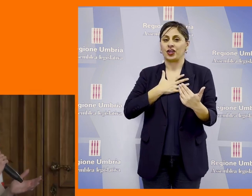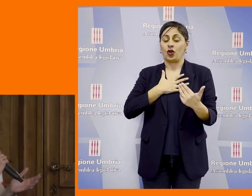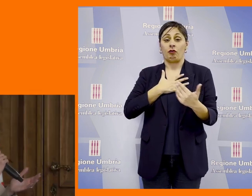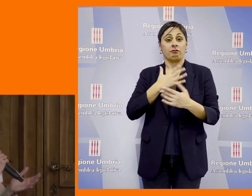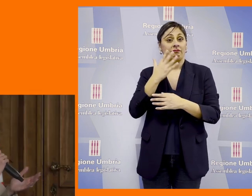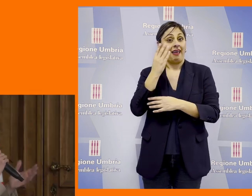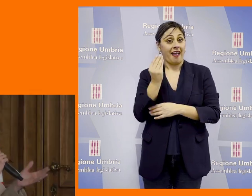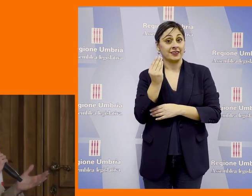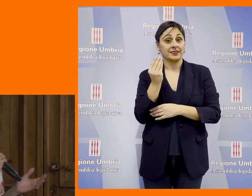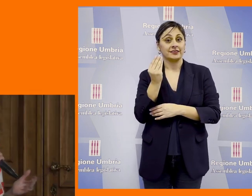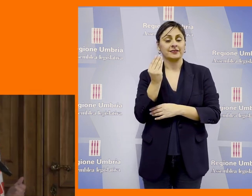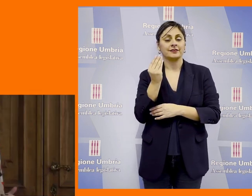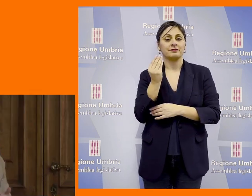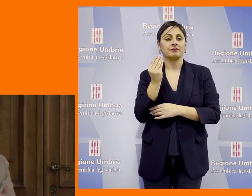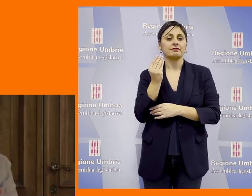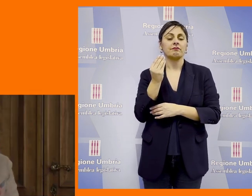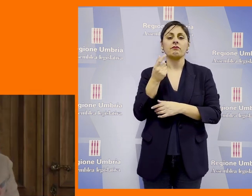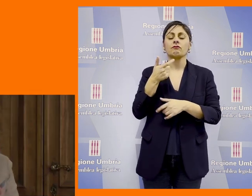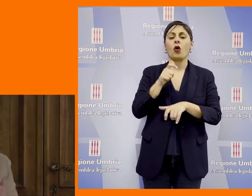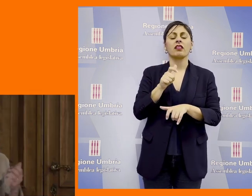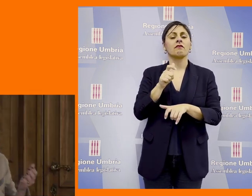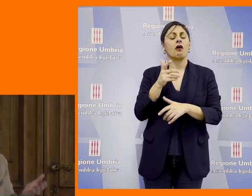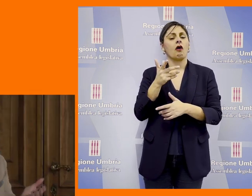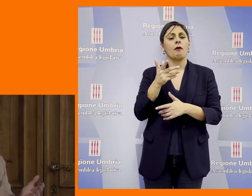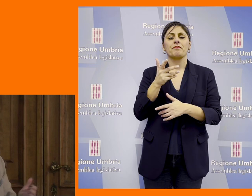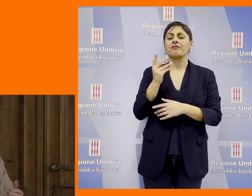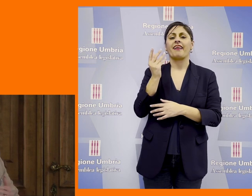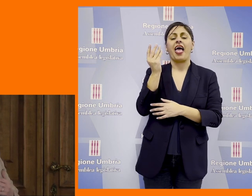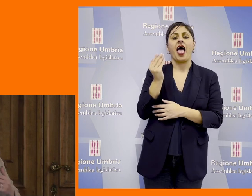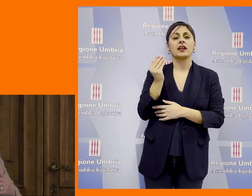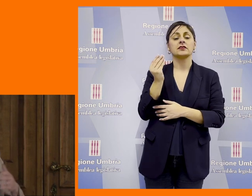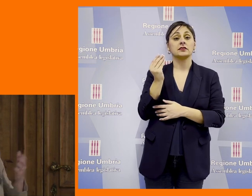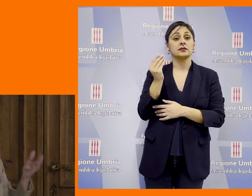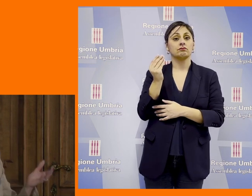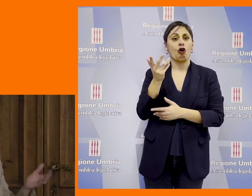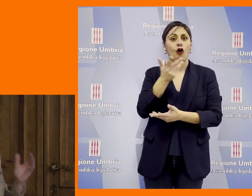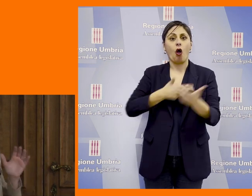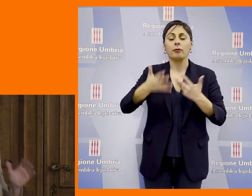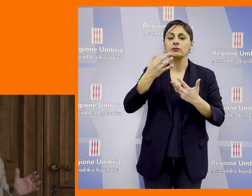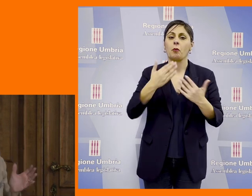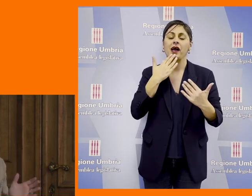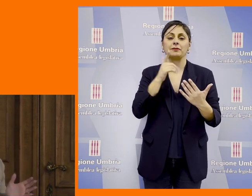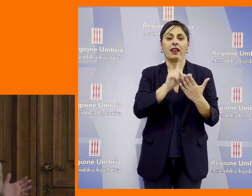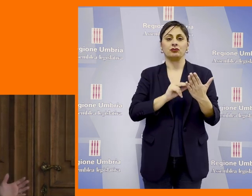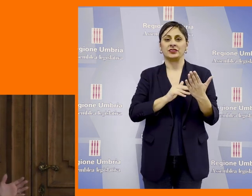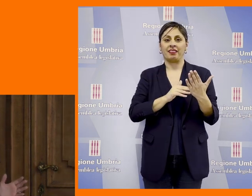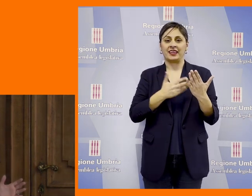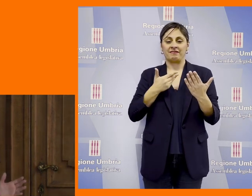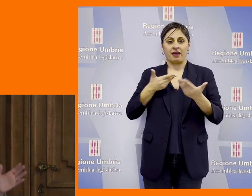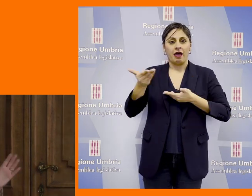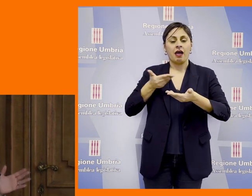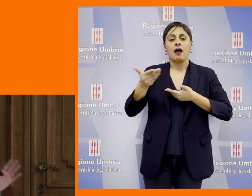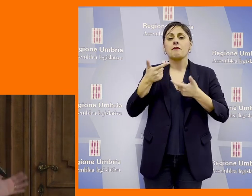ENS per essere anche in collaborazione con questa Assemblea